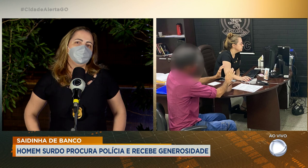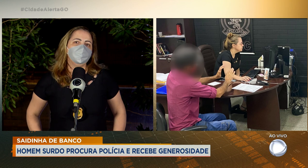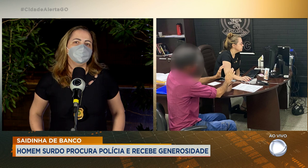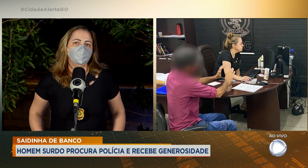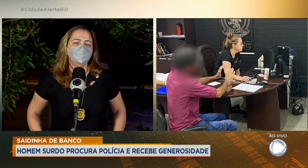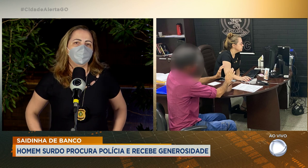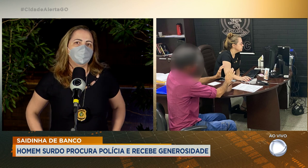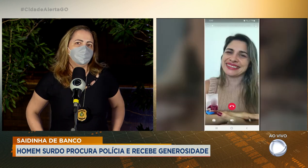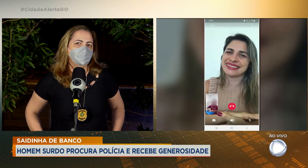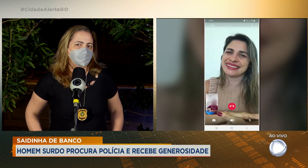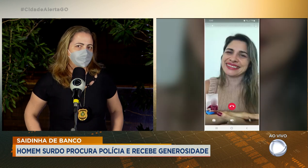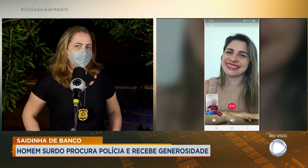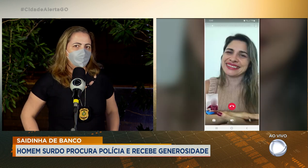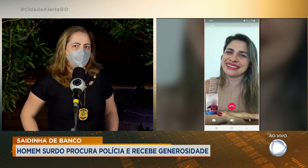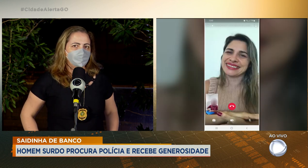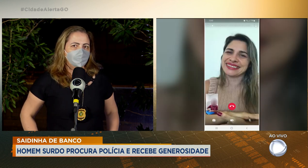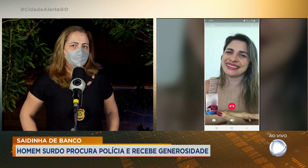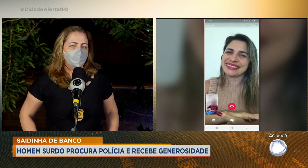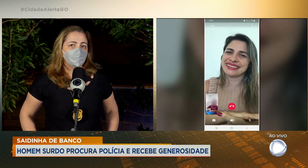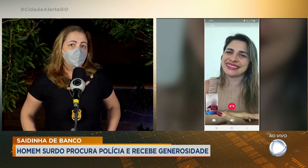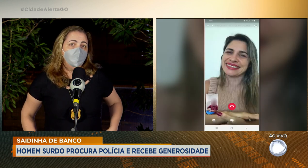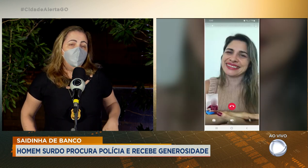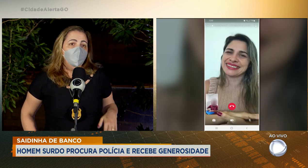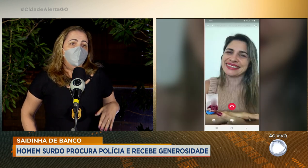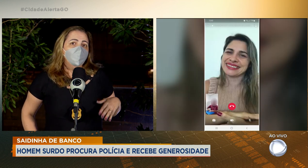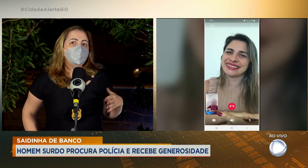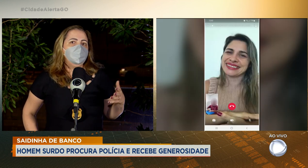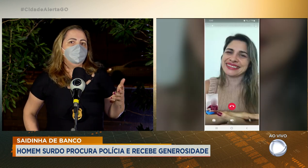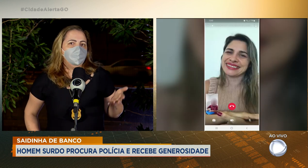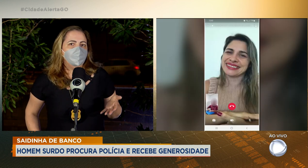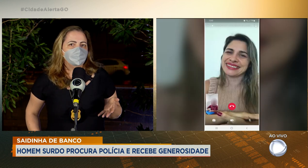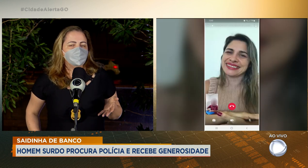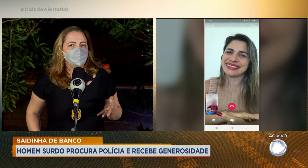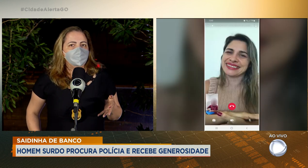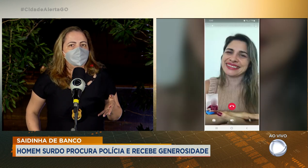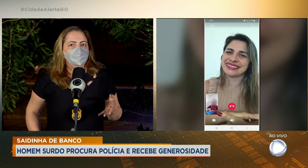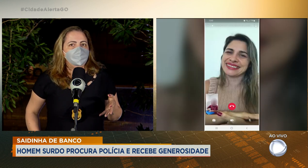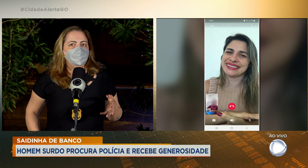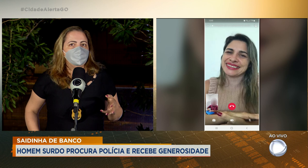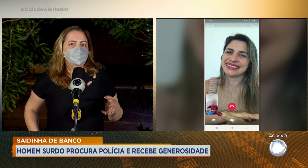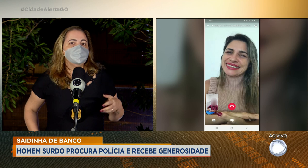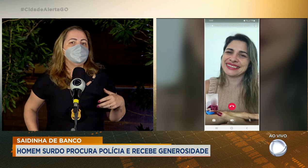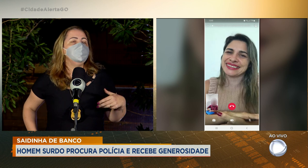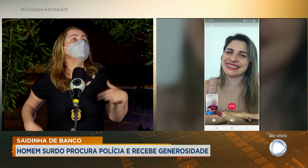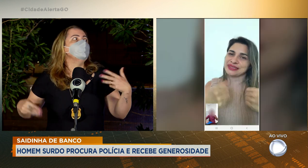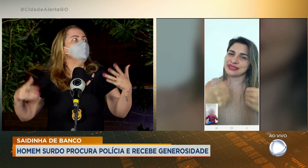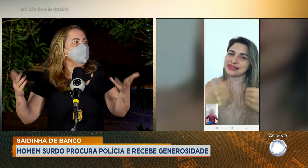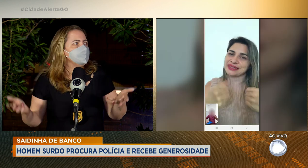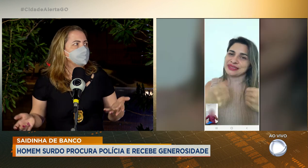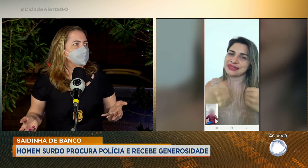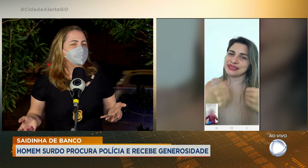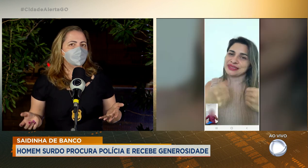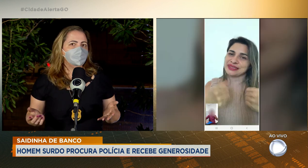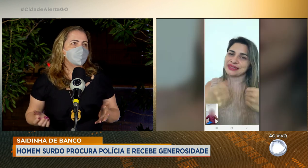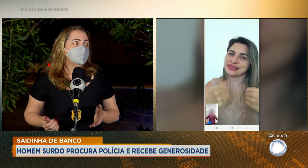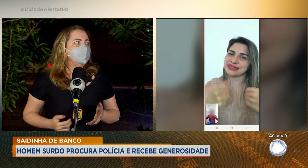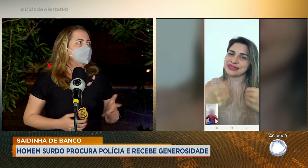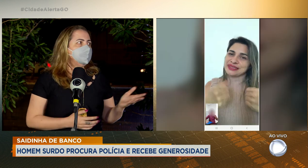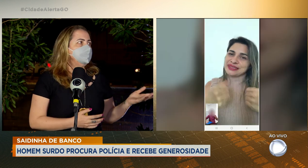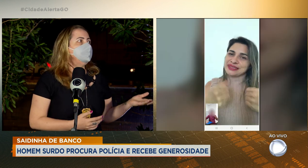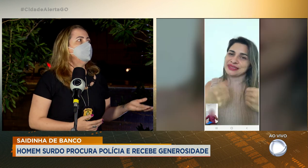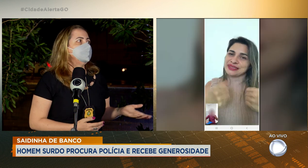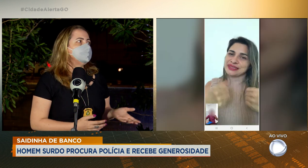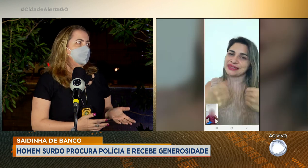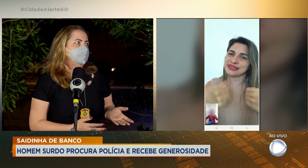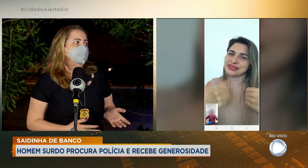direto no nosso cartório, que é o grupo de repressão, estelionados e outras fraudes. O crime em a vítima tinha sido vítima, na verdade, não